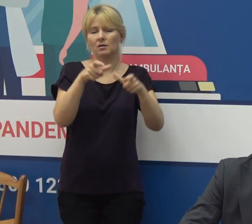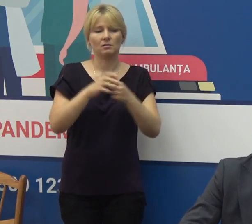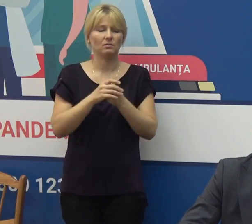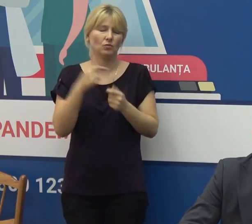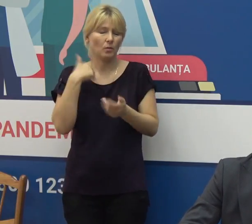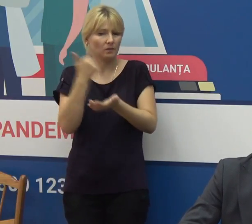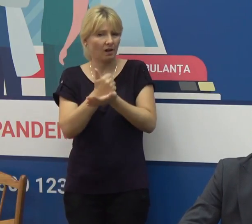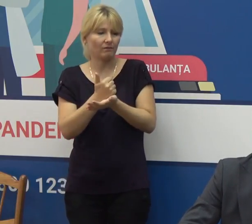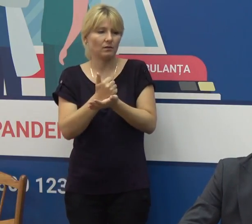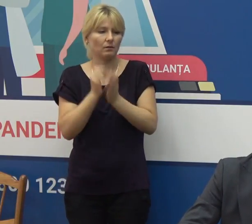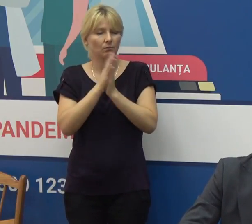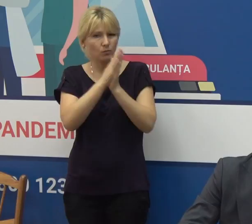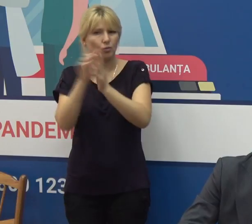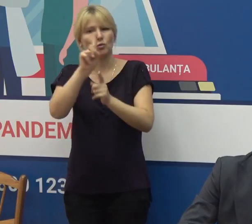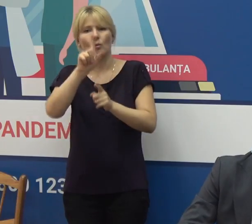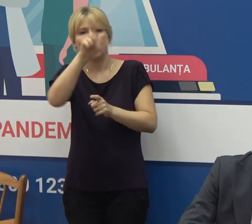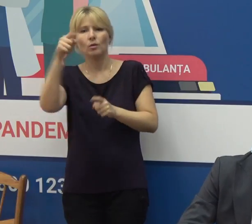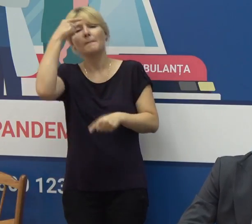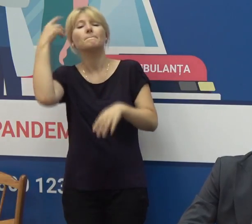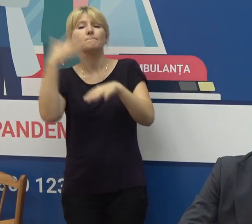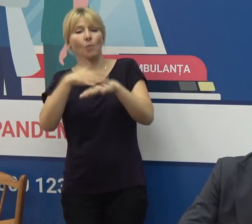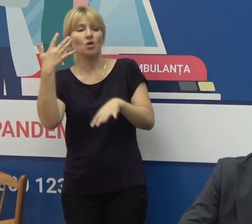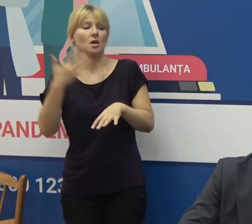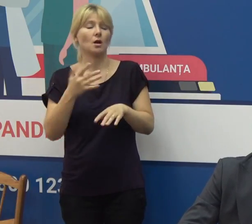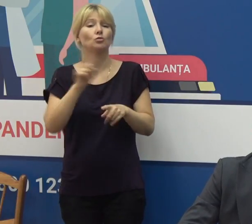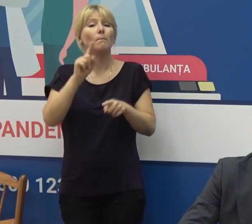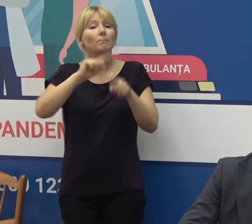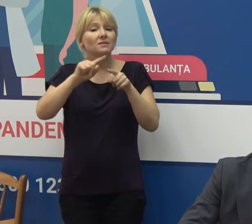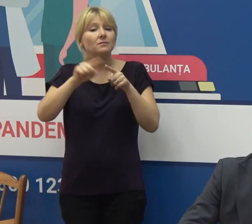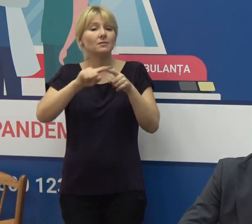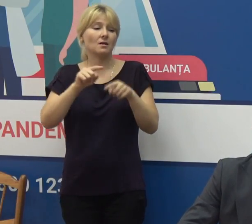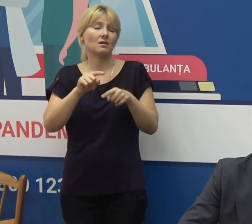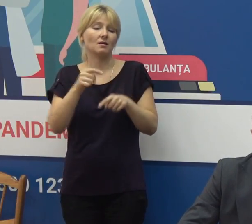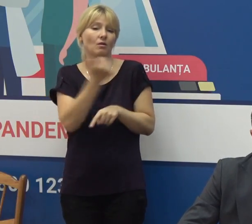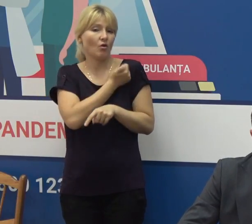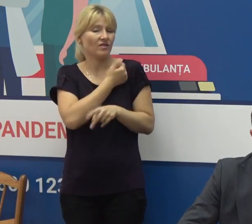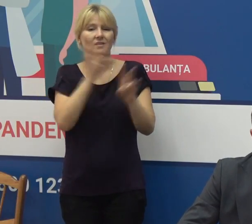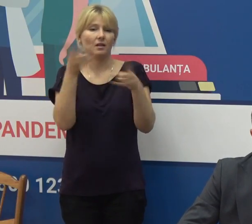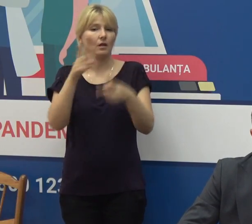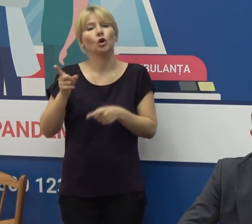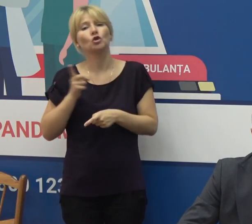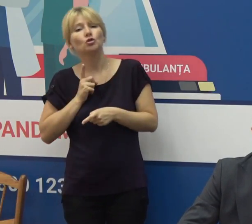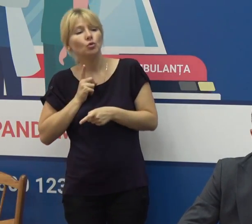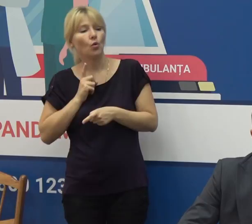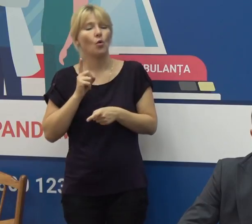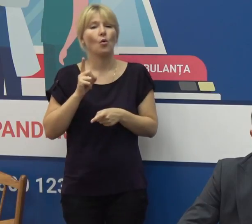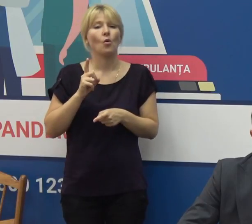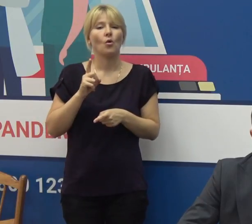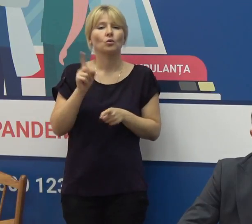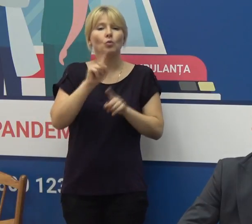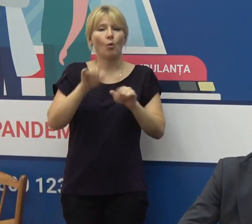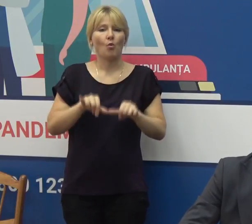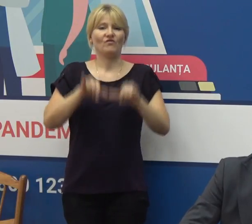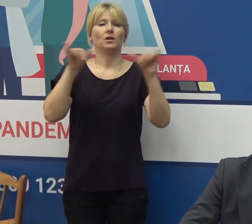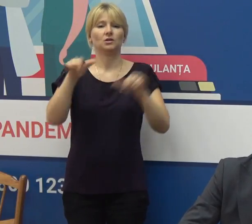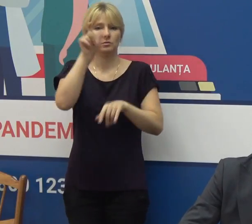trebuie să persoanele să conștientizeze și să vaccineze cât mai curând și să nu așteptăm cum a menționat acea ridicare a numărului